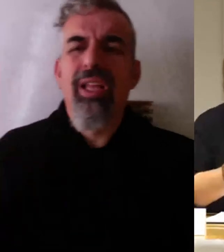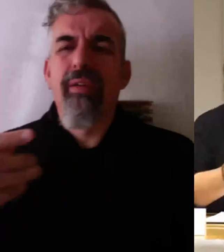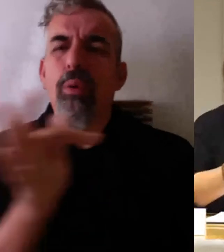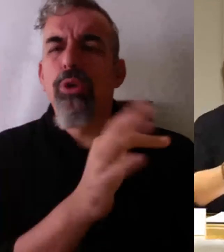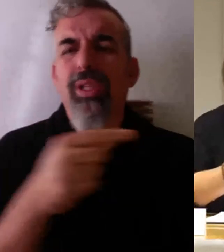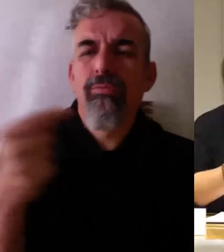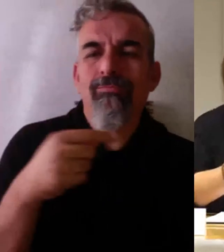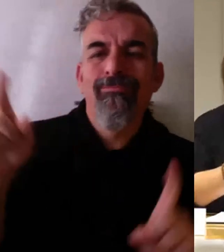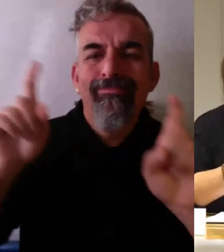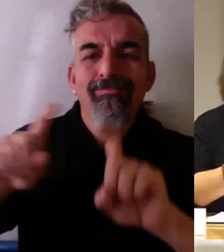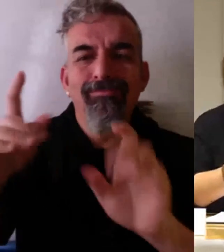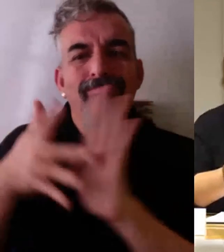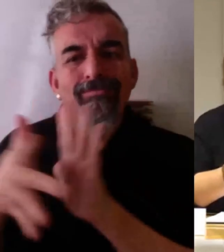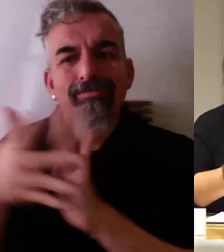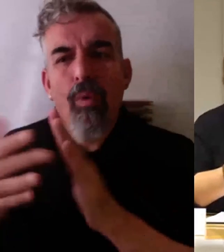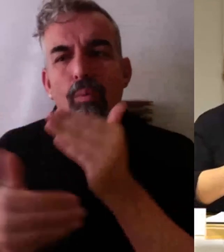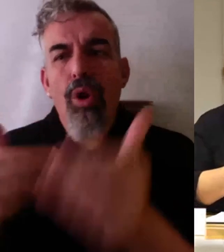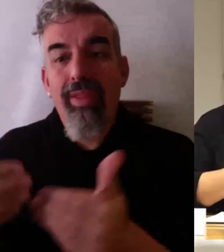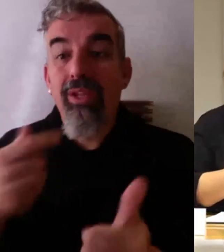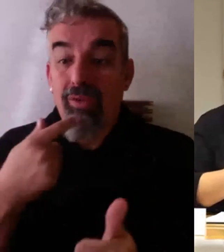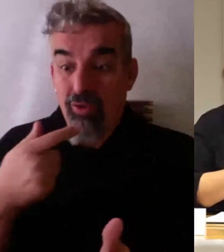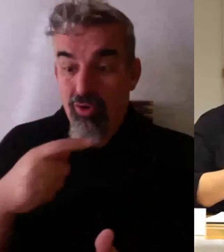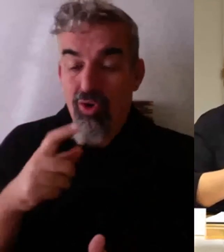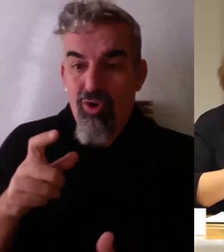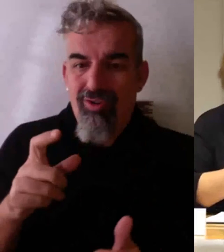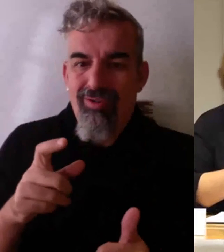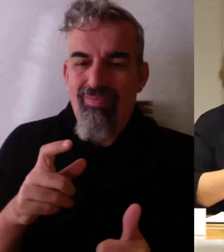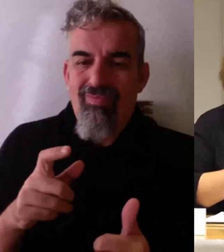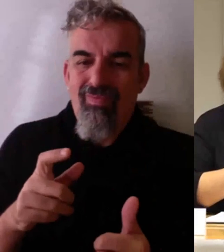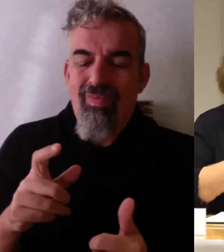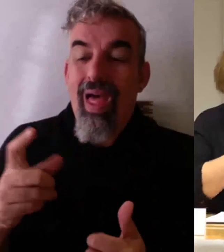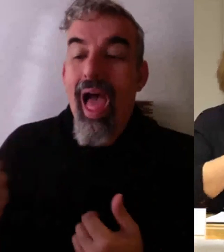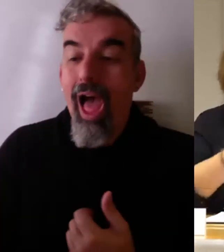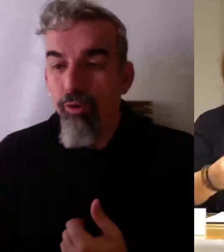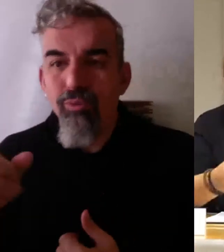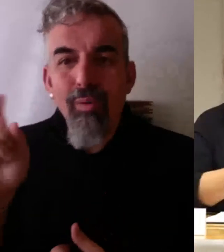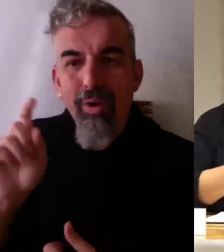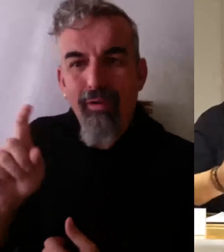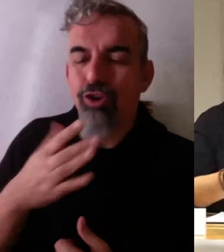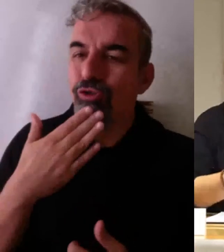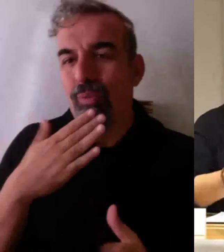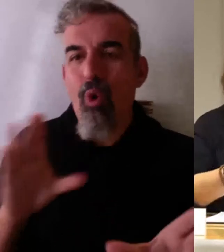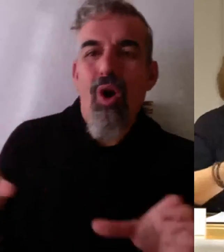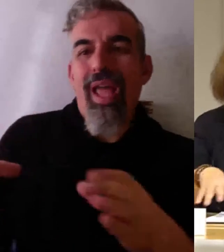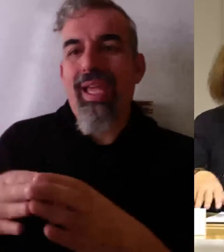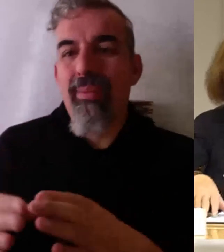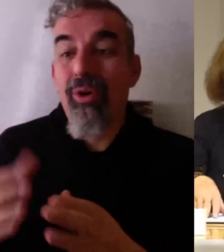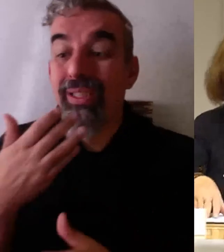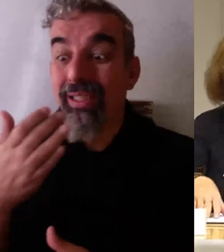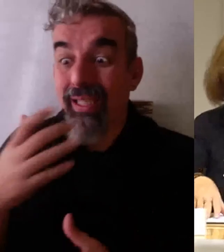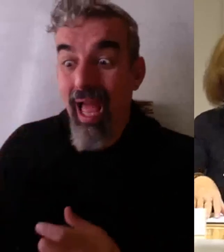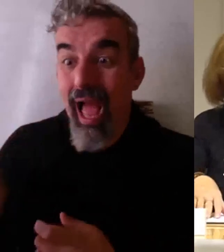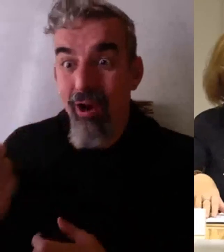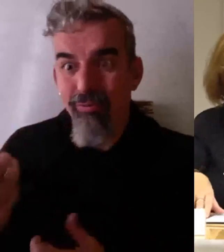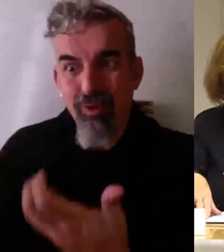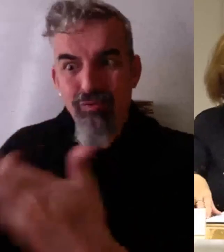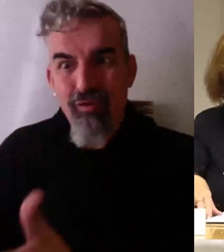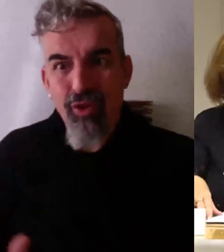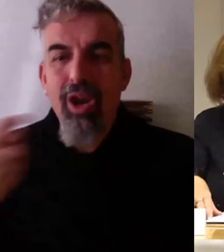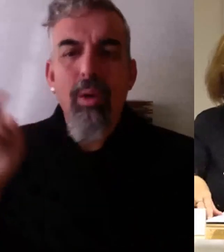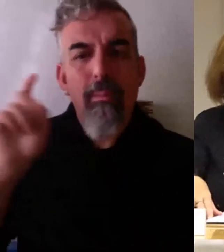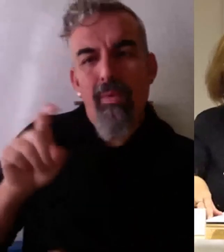un equipo. El profe no funciona si los alumnos no funcionan y viceversa. Entonces,